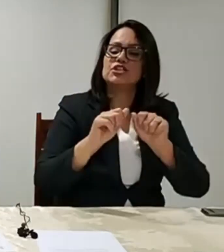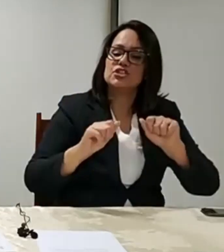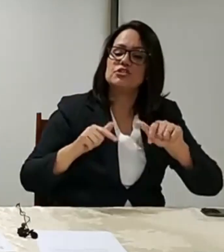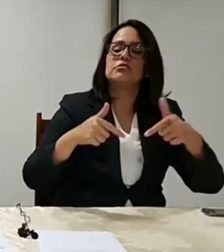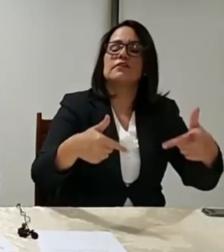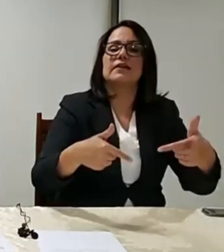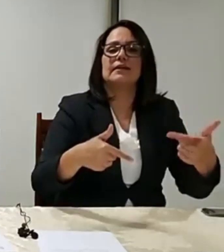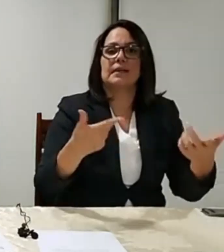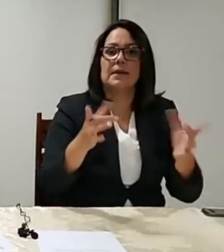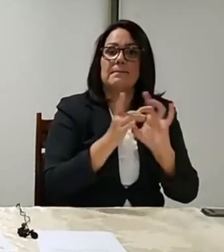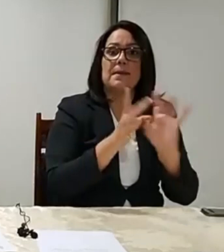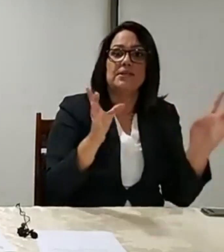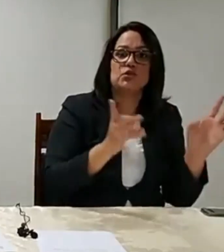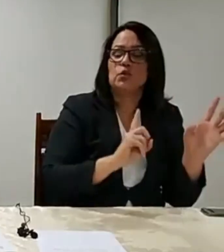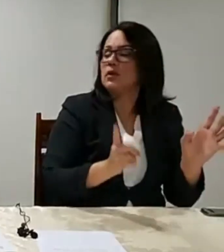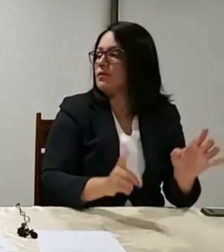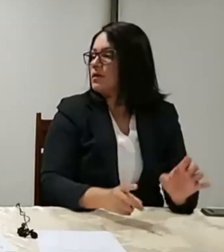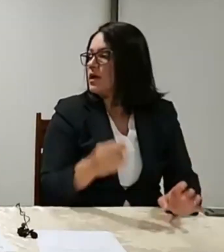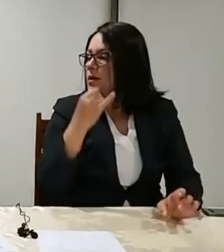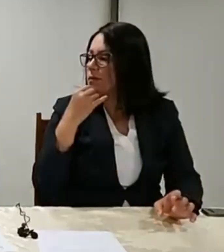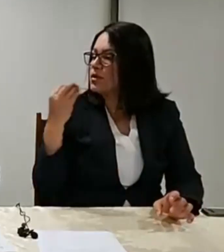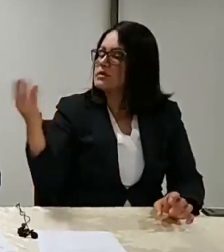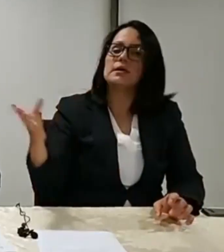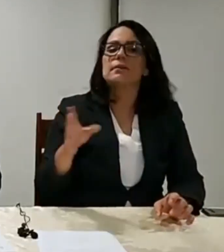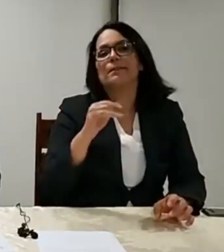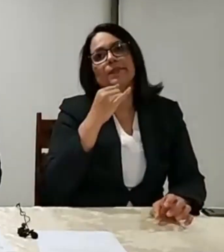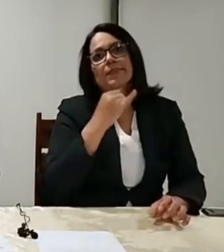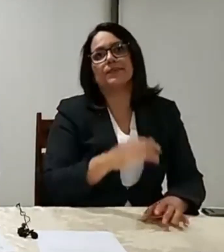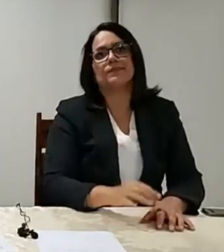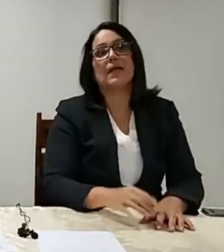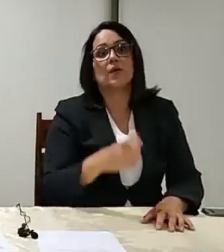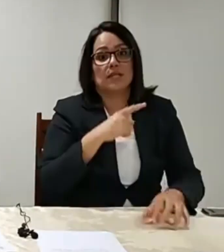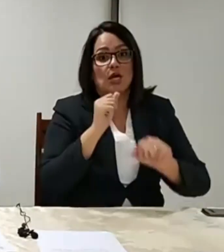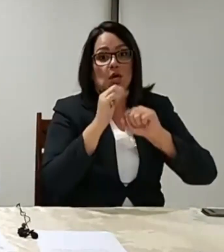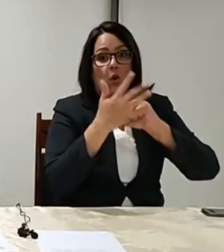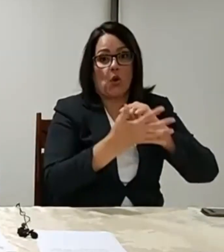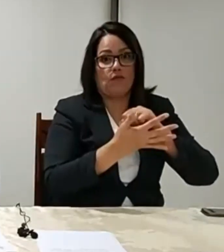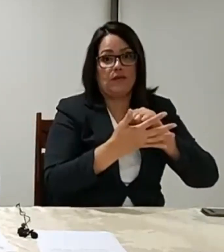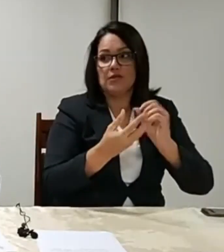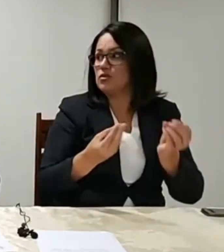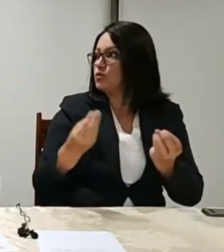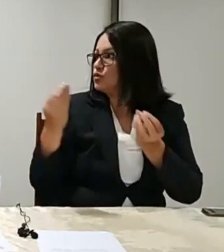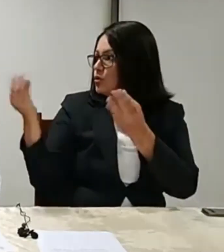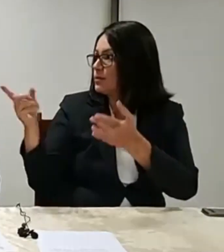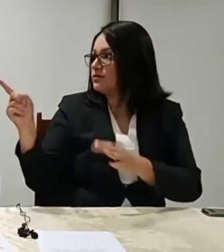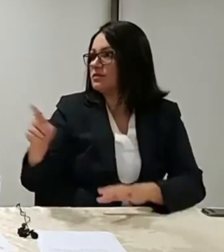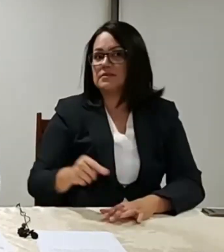Você pega um documento meu. Pega aí, Pedrão. Se eu estou com Covid, eu posso passar para você, pô.